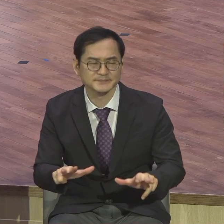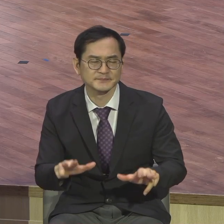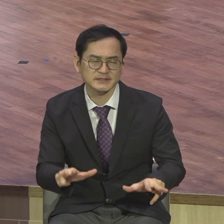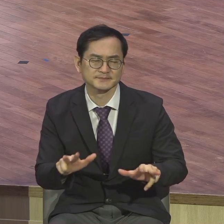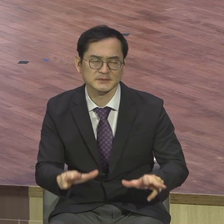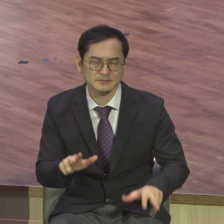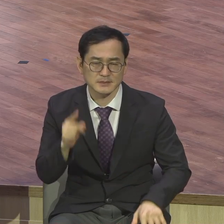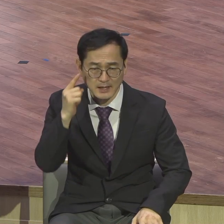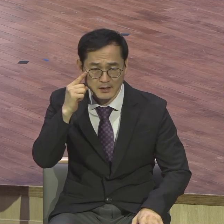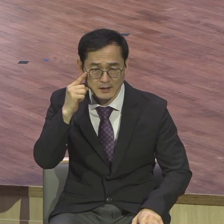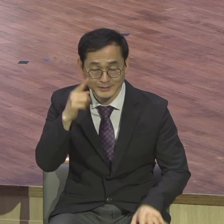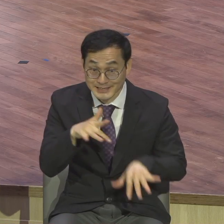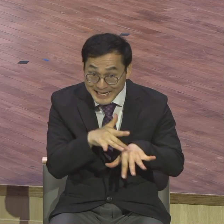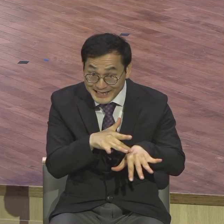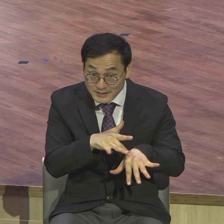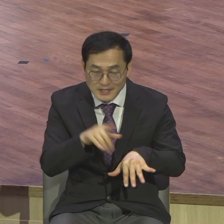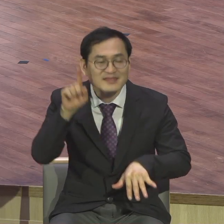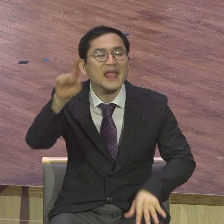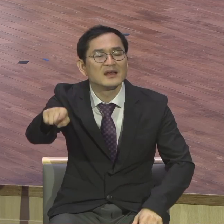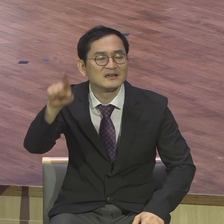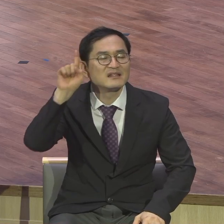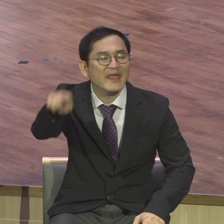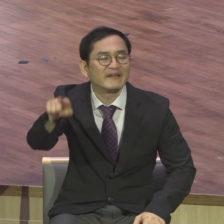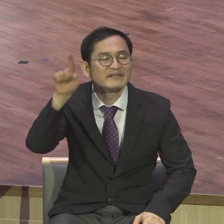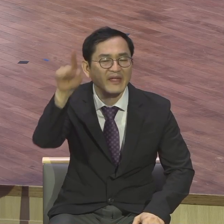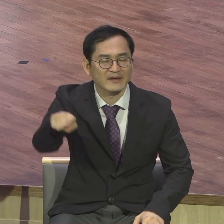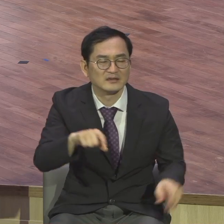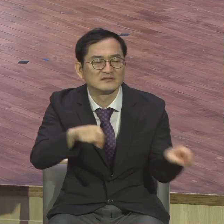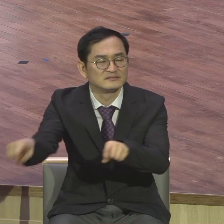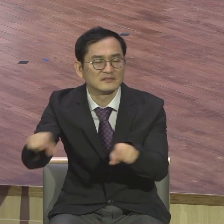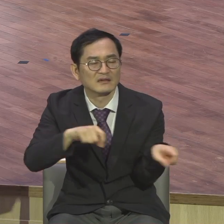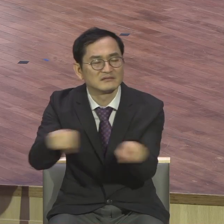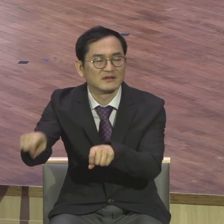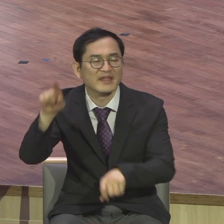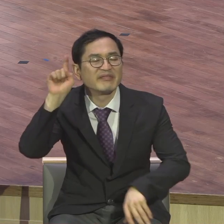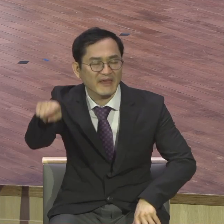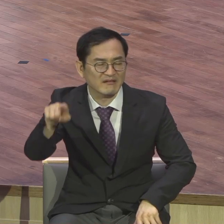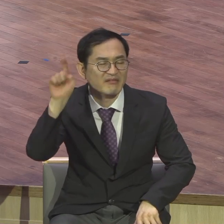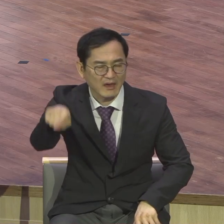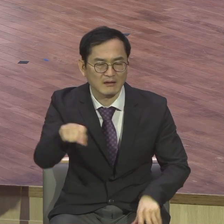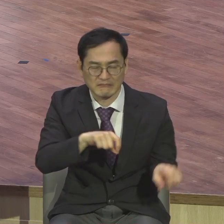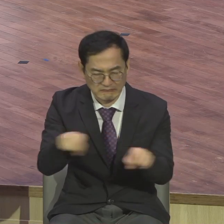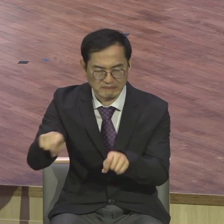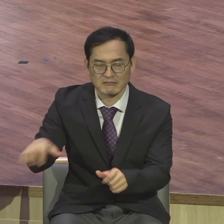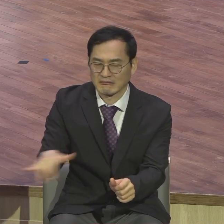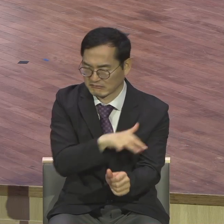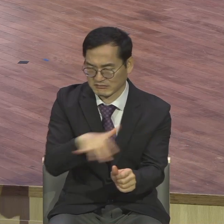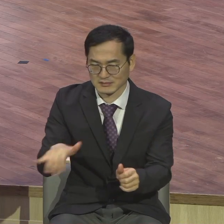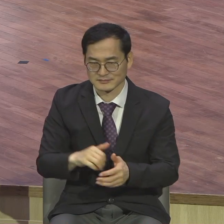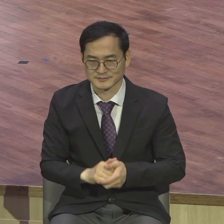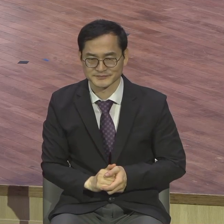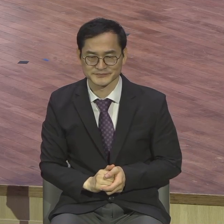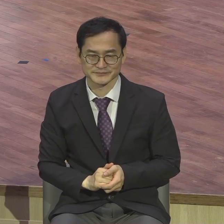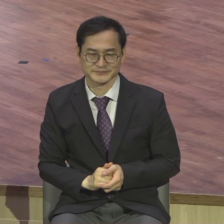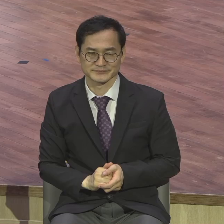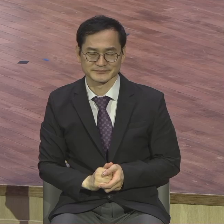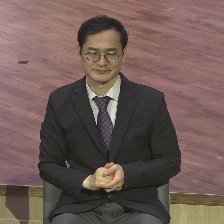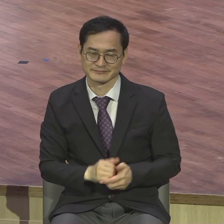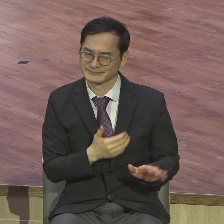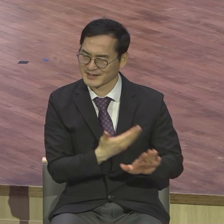계속해서 미루게 합니다 오늘만 날이냐 내일 때 있고 그 다음 달도 있고 다음에 뭐 코로나